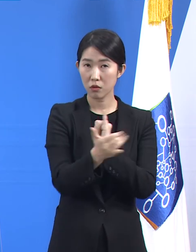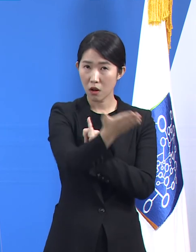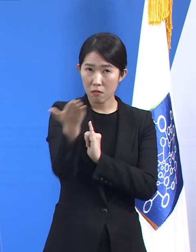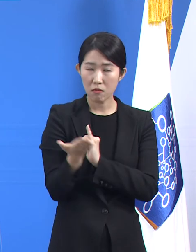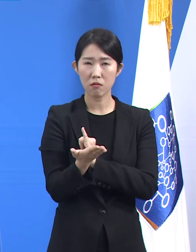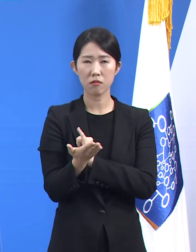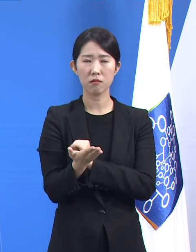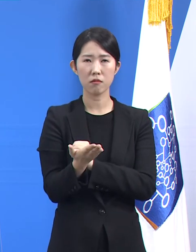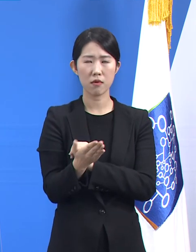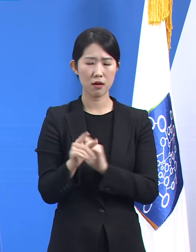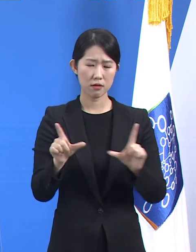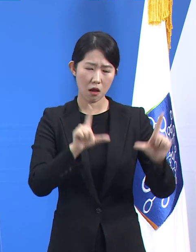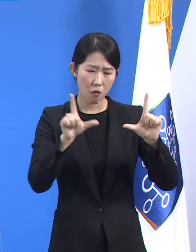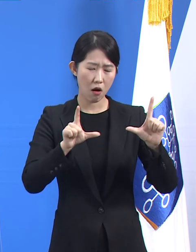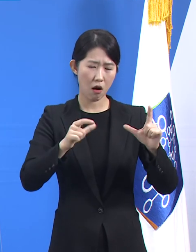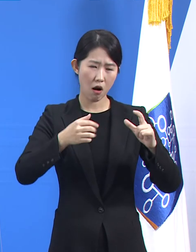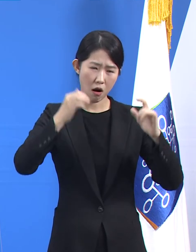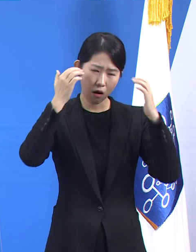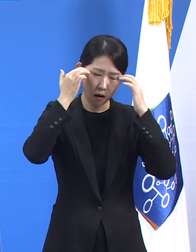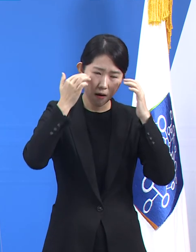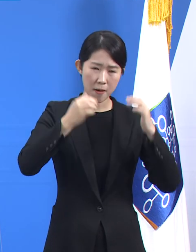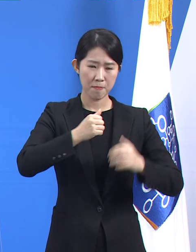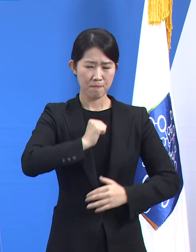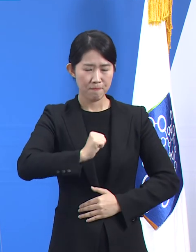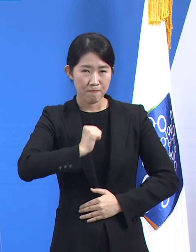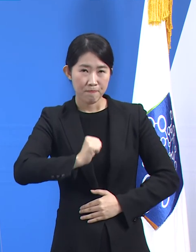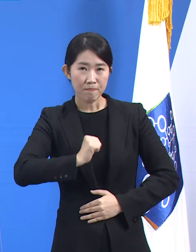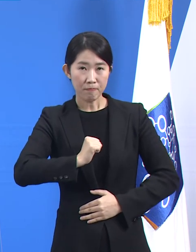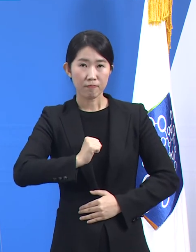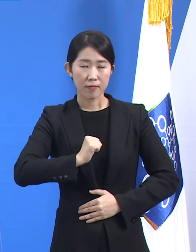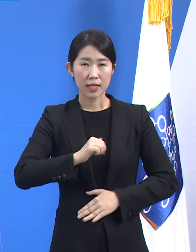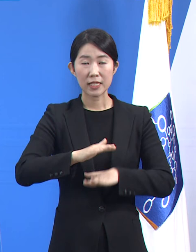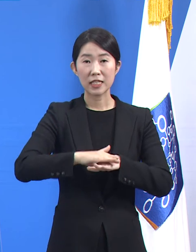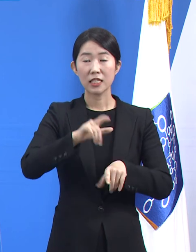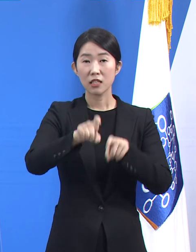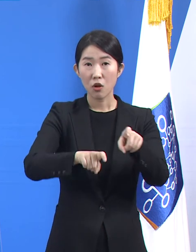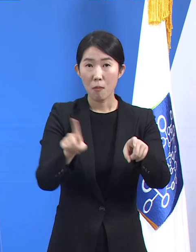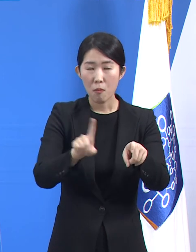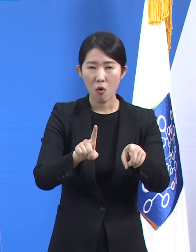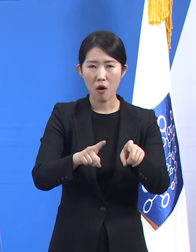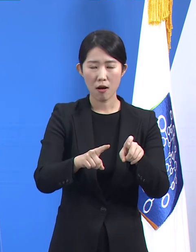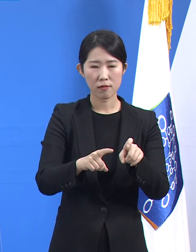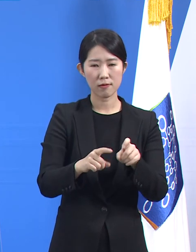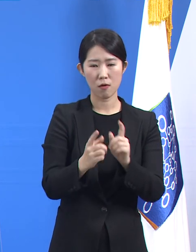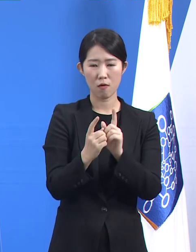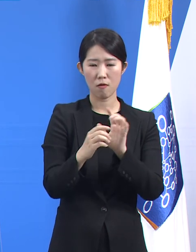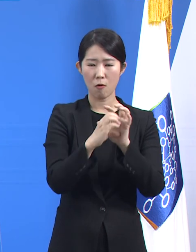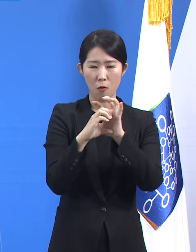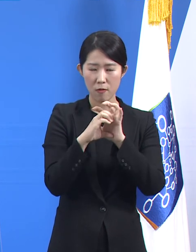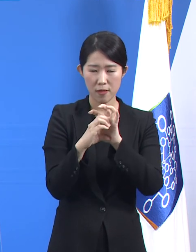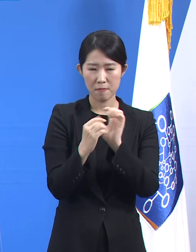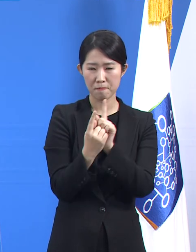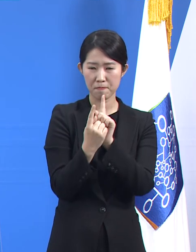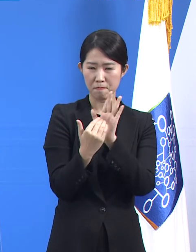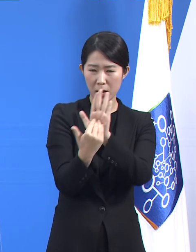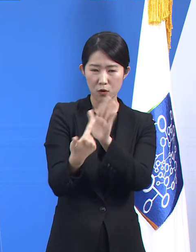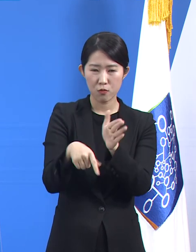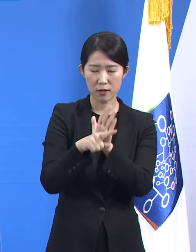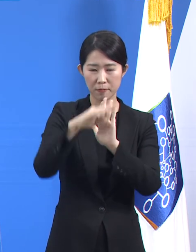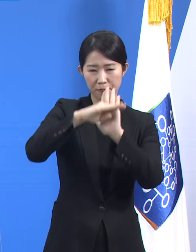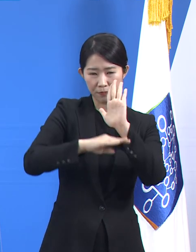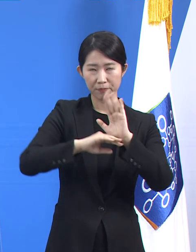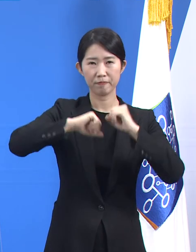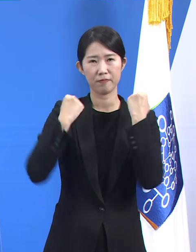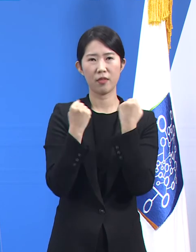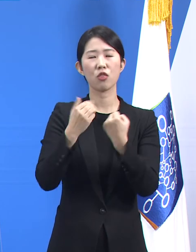곤란과 고통을 감수하며 실천해내신 방역활동의 결과입니다. 그러나 코로나19